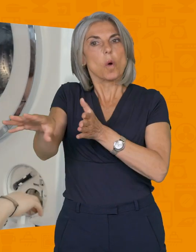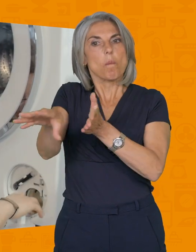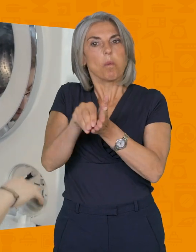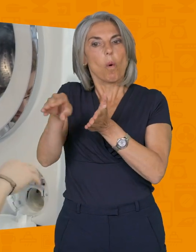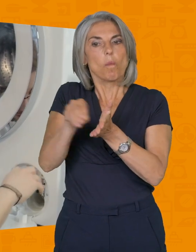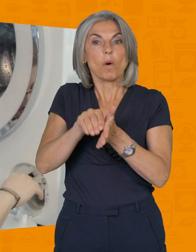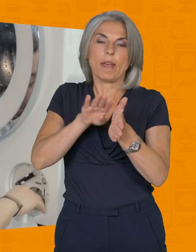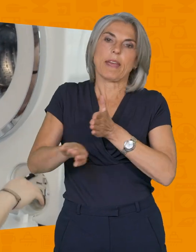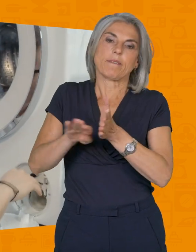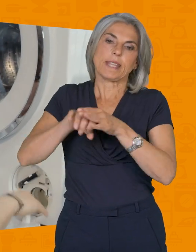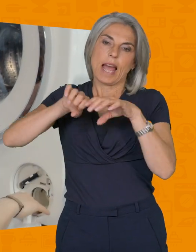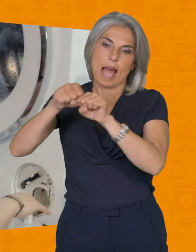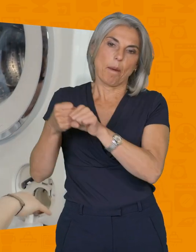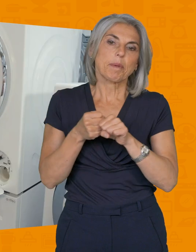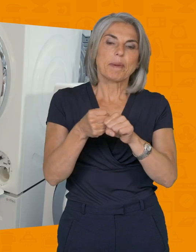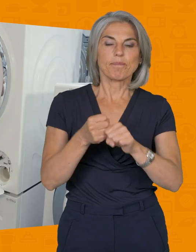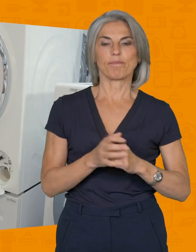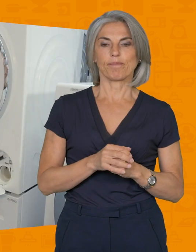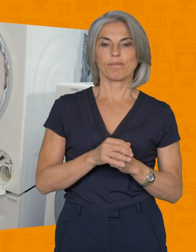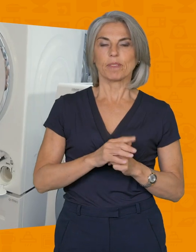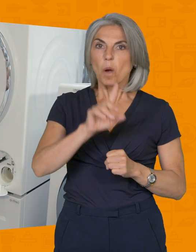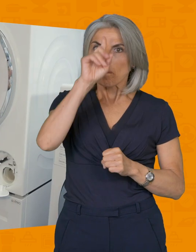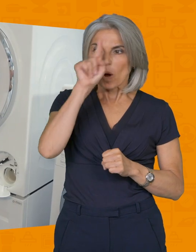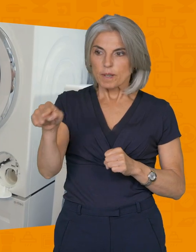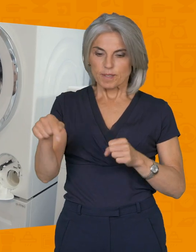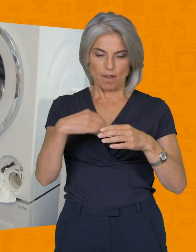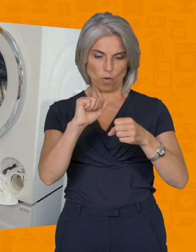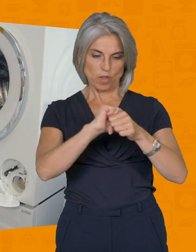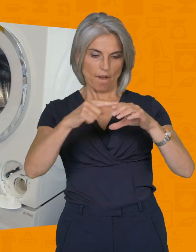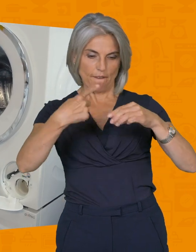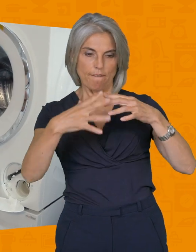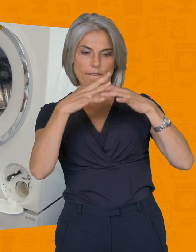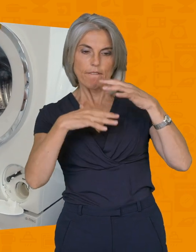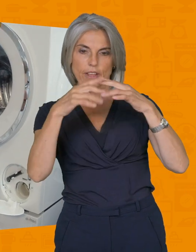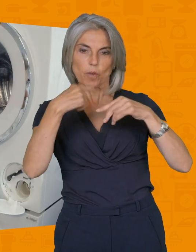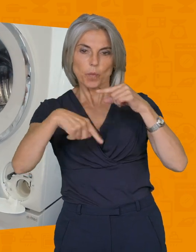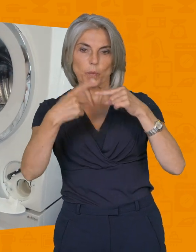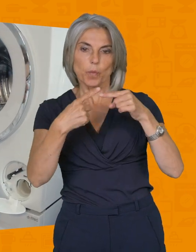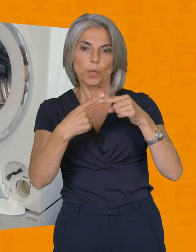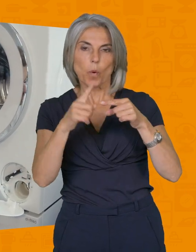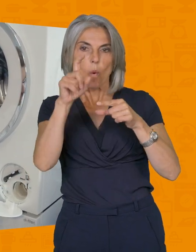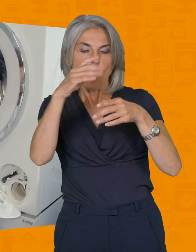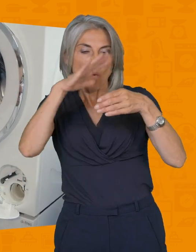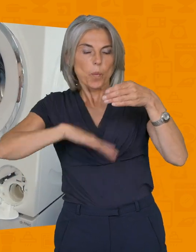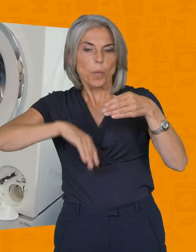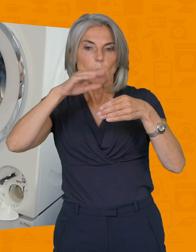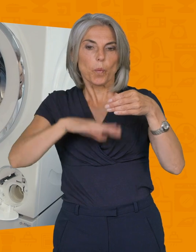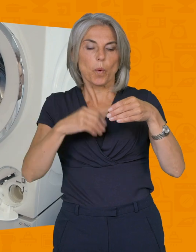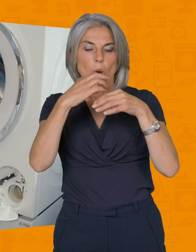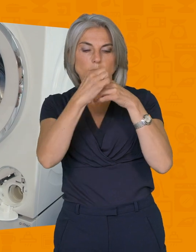'éviter d'abîmer votre appareil. Pensez également à bien nettoyer le filtre, pas besoin de produits mordants. Simplement passez enlever les pluches